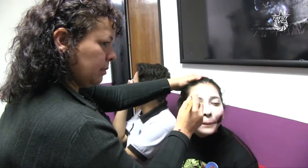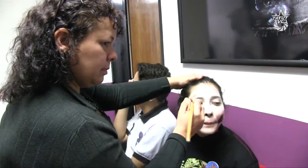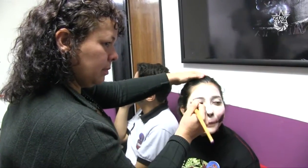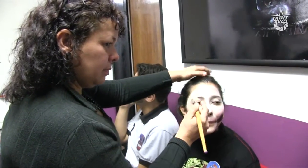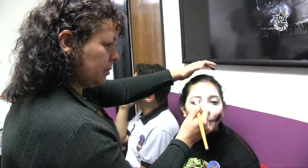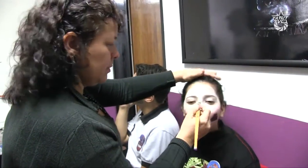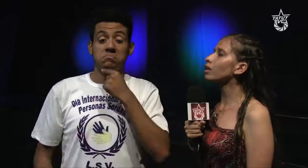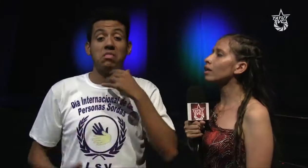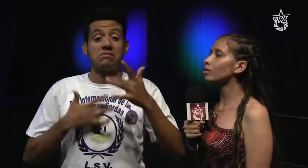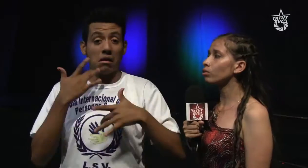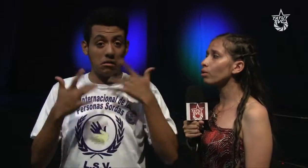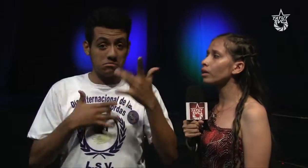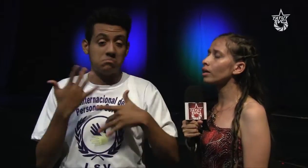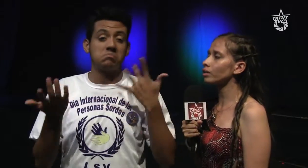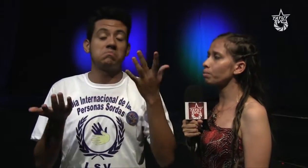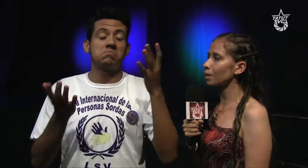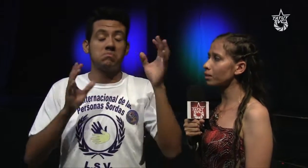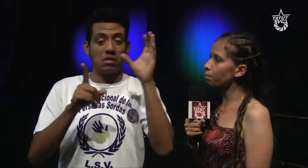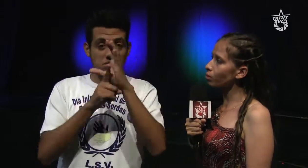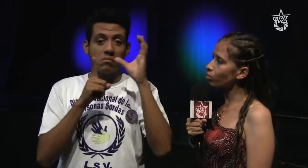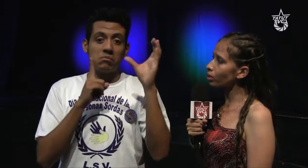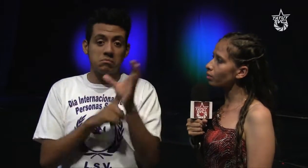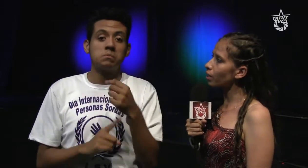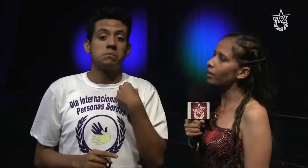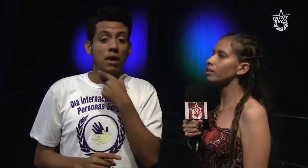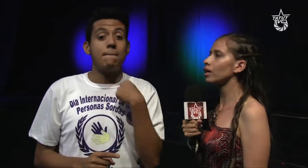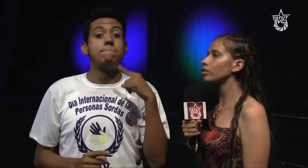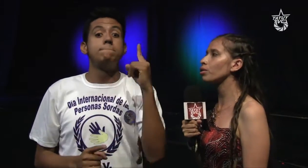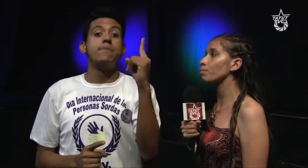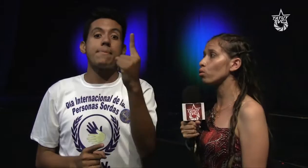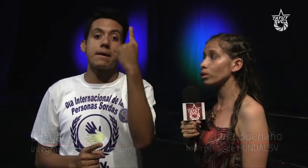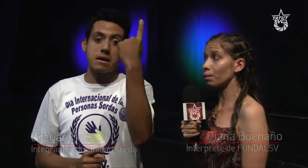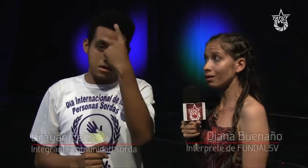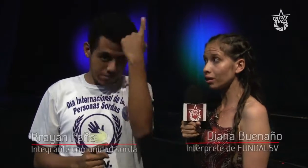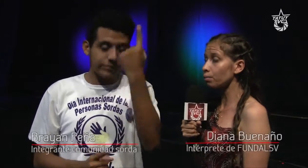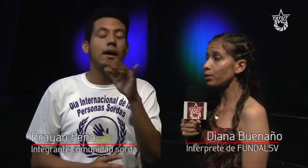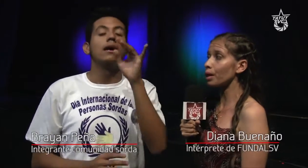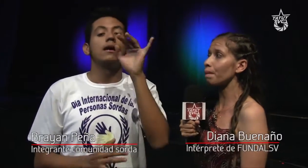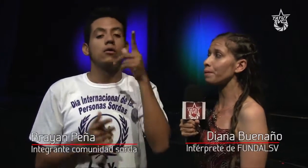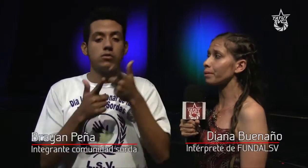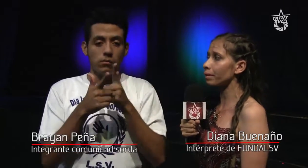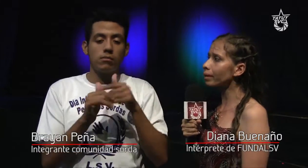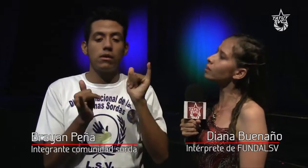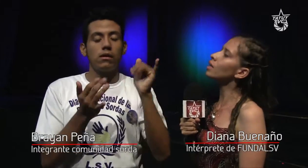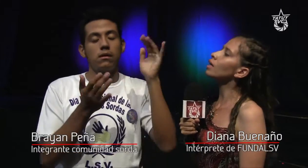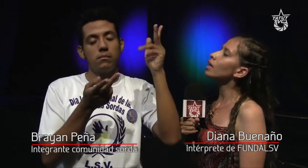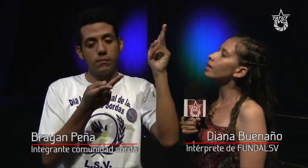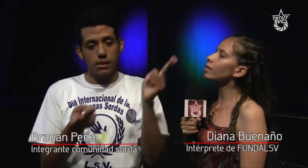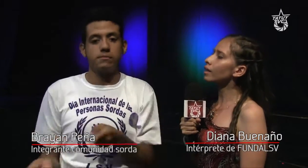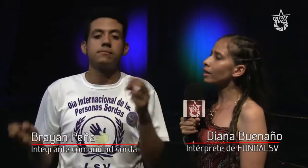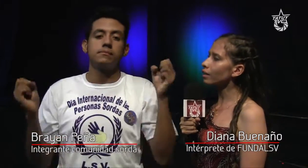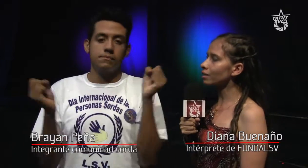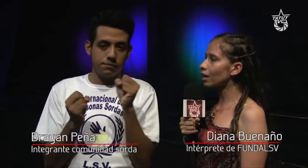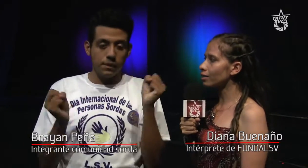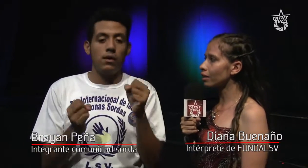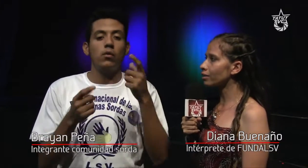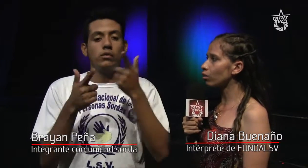comunidad. Estoy participando en una actividad de teatro y me gusta bastante porque es la primera vez que se realiza aquí en el Centro